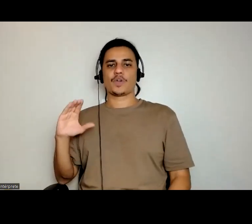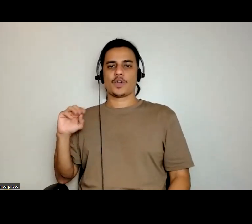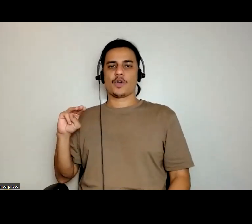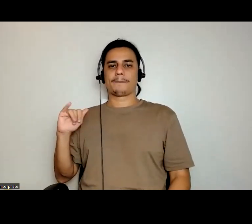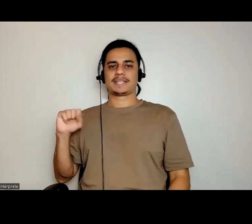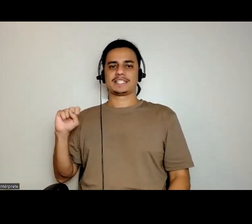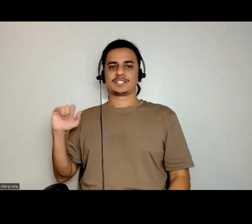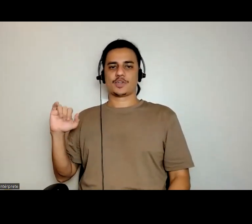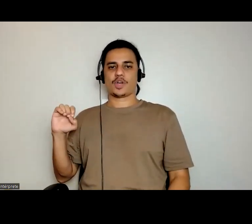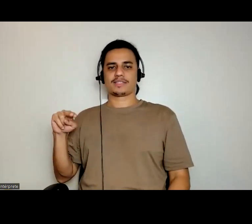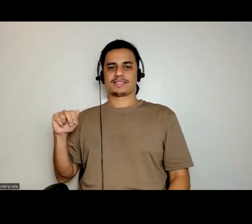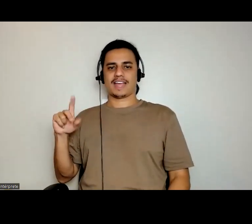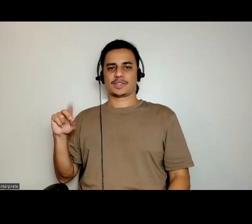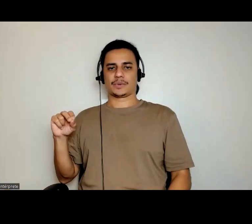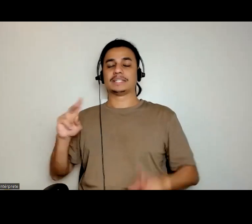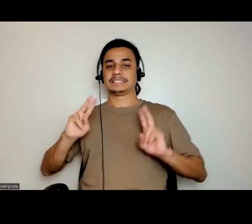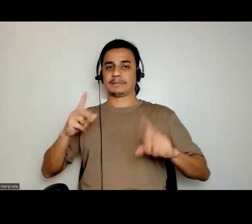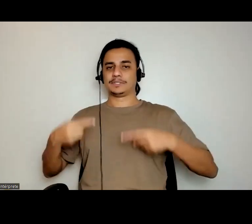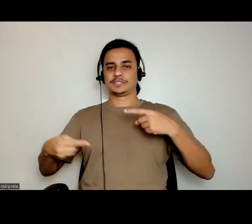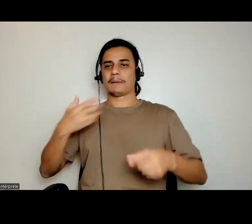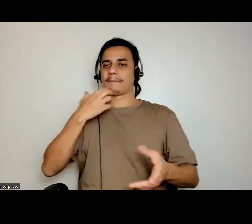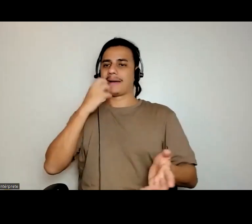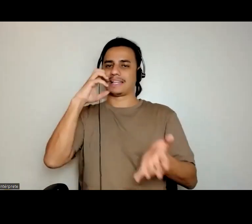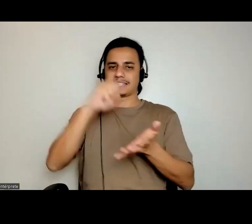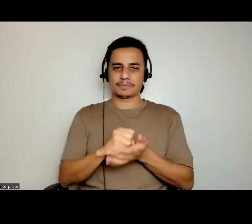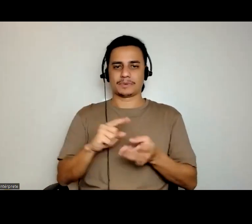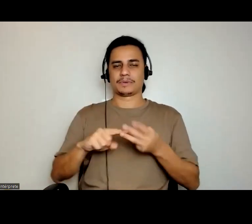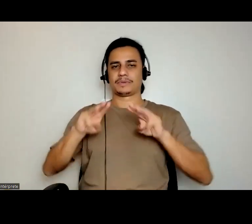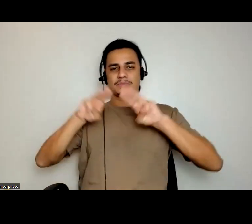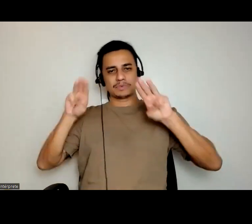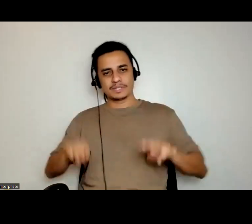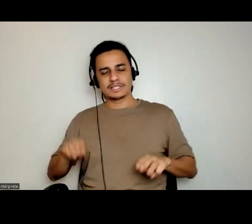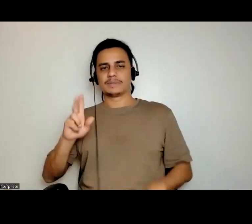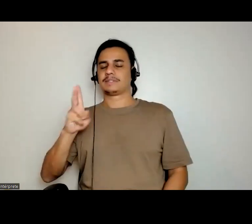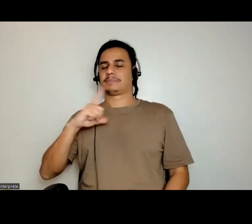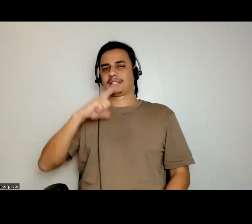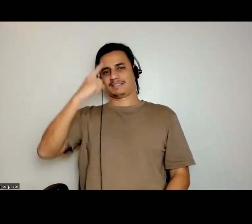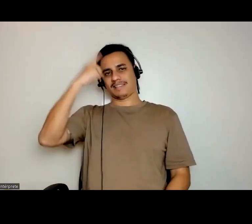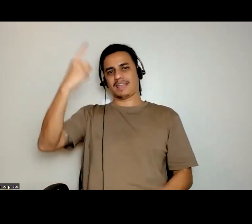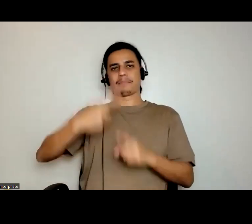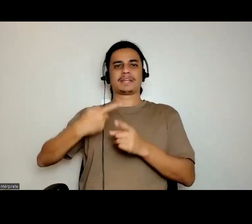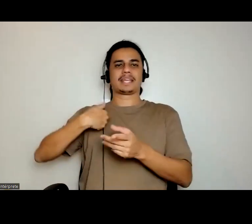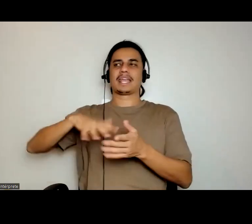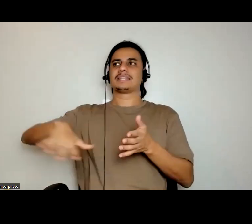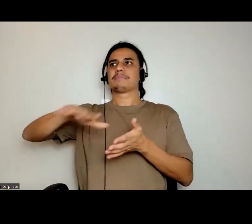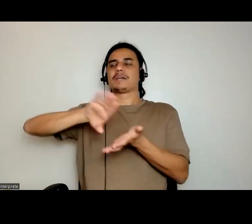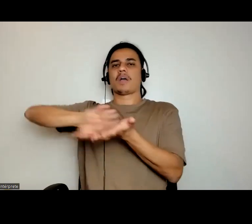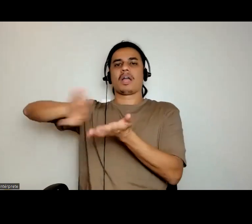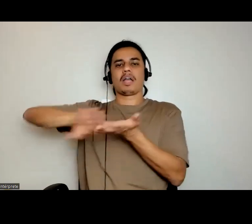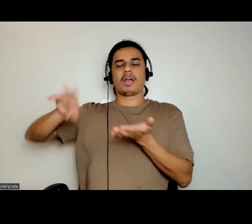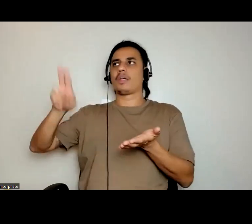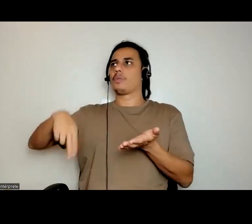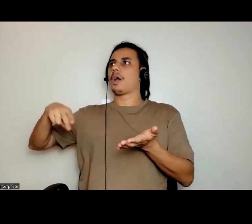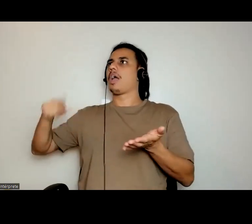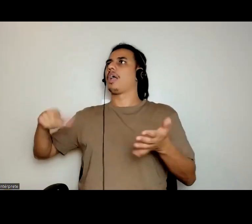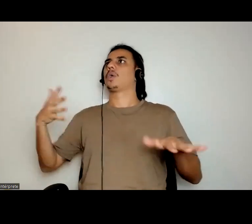sempre quando se fala de patrimônio e de museu, me vem uma ideia, que são espaços de exclusão e não de inclusão, por